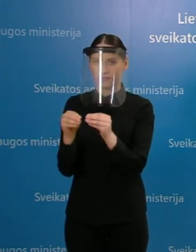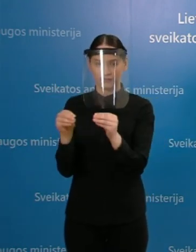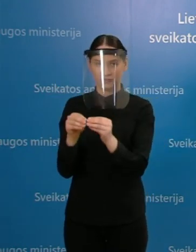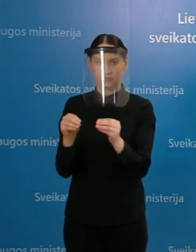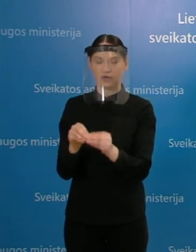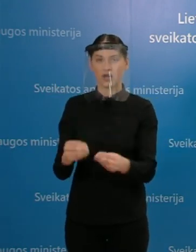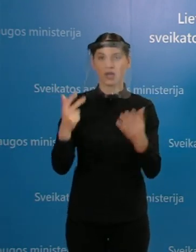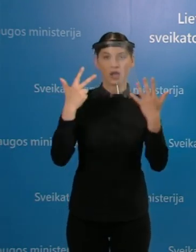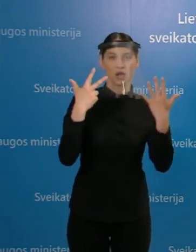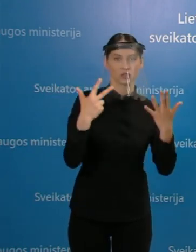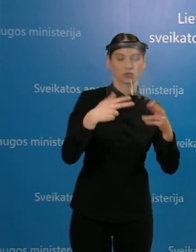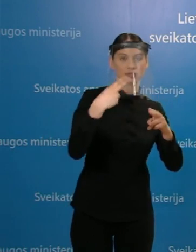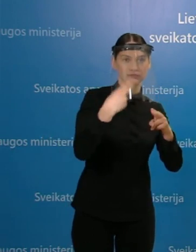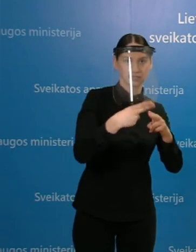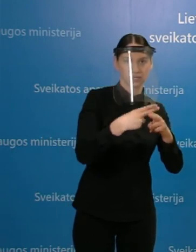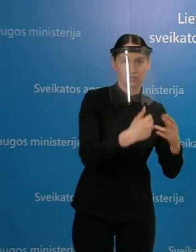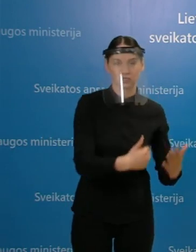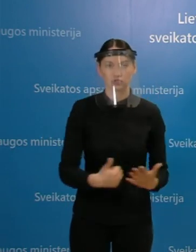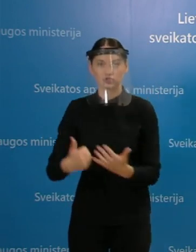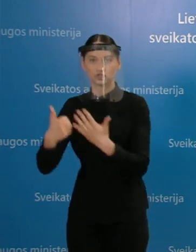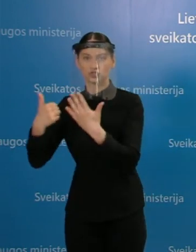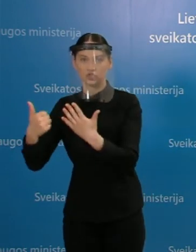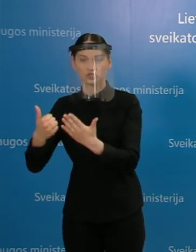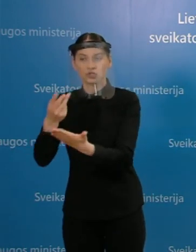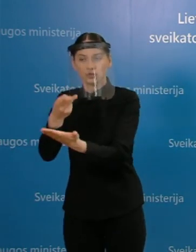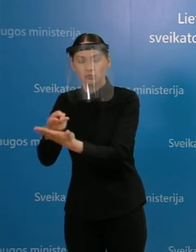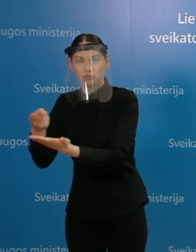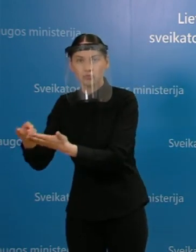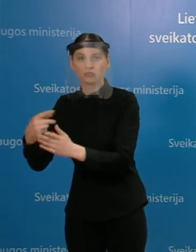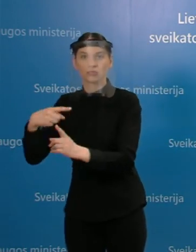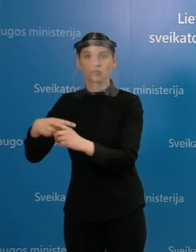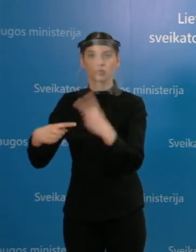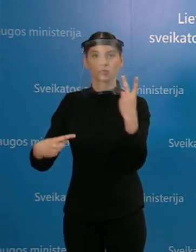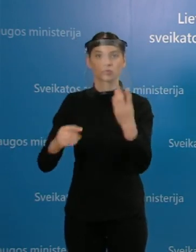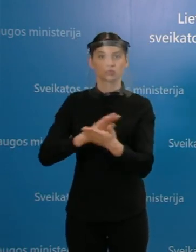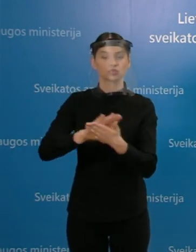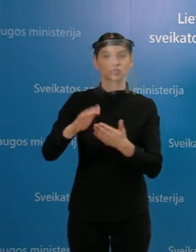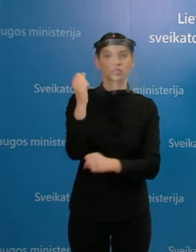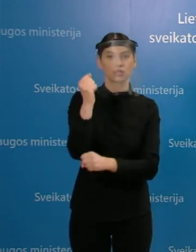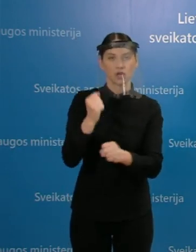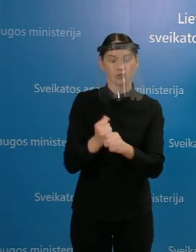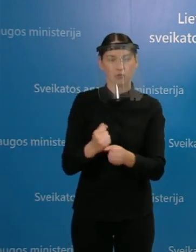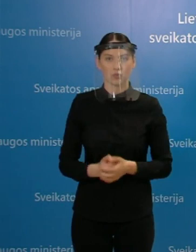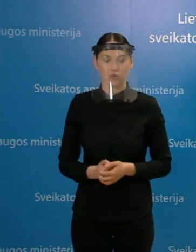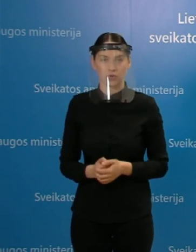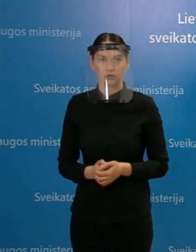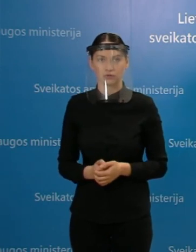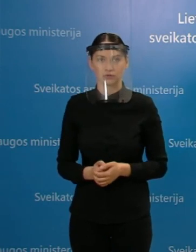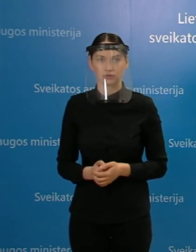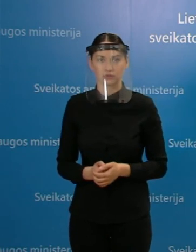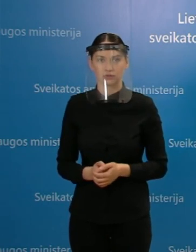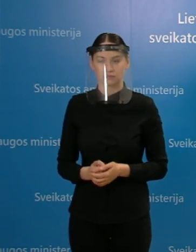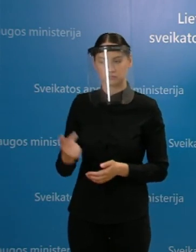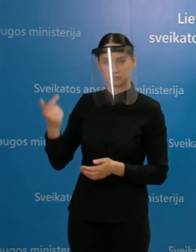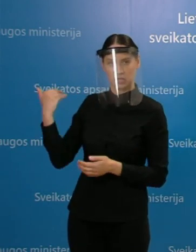Sarga 8 asmenis, 6 pacientai ir 2 išios įstaigos darbuotojai. Savaitės pabaigoje mūsų nacionalinio visuomenės